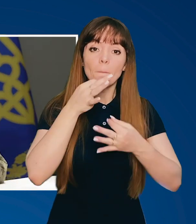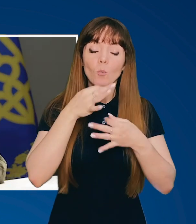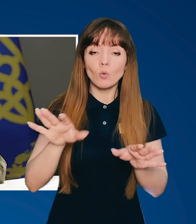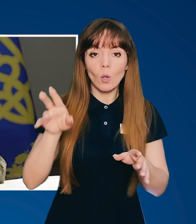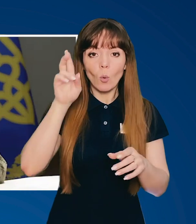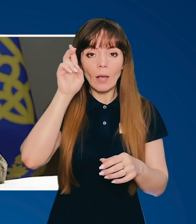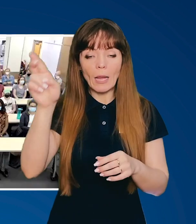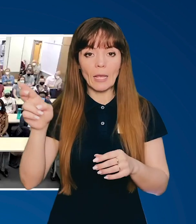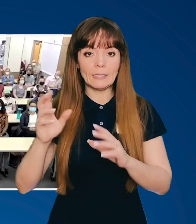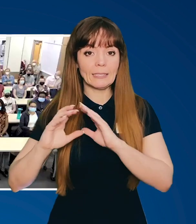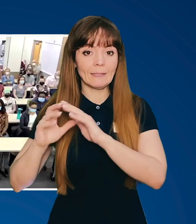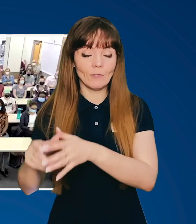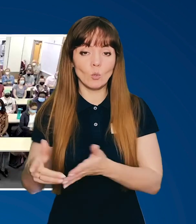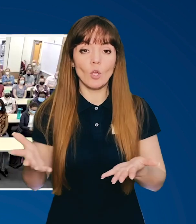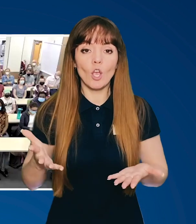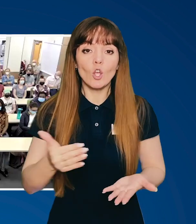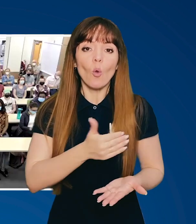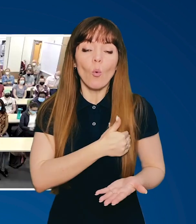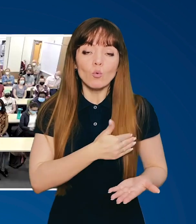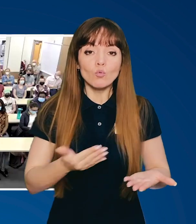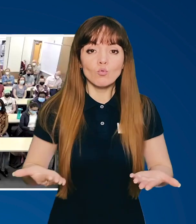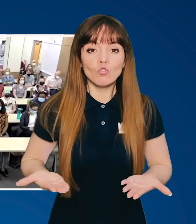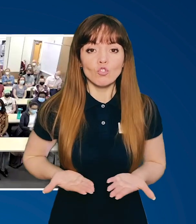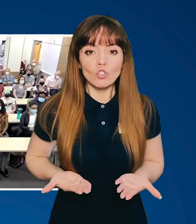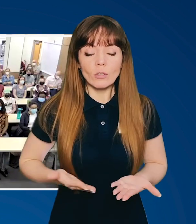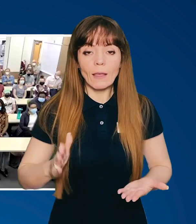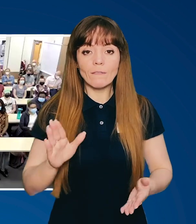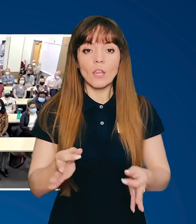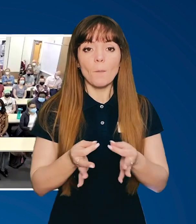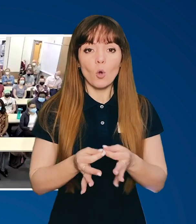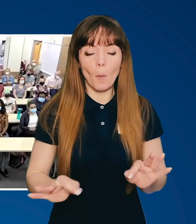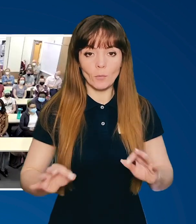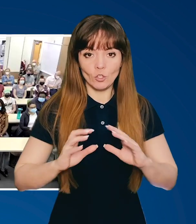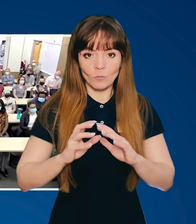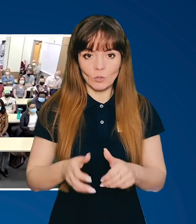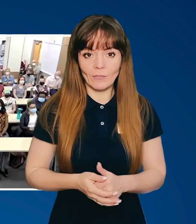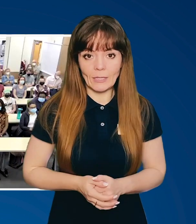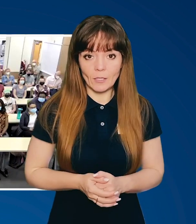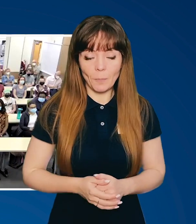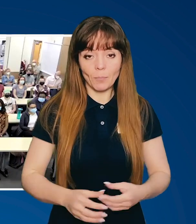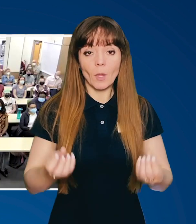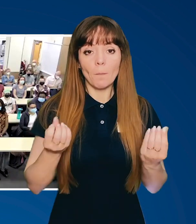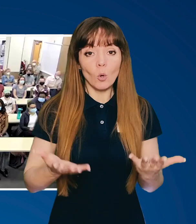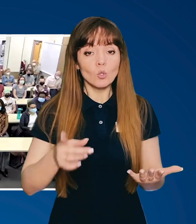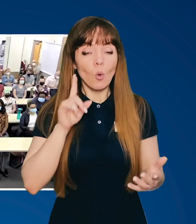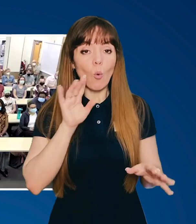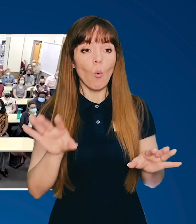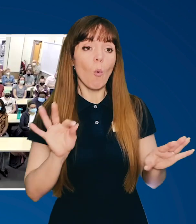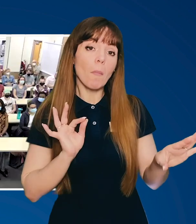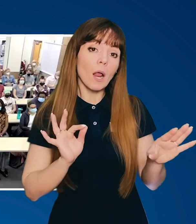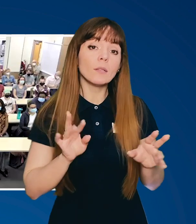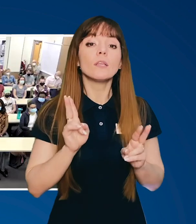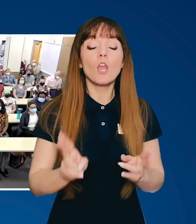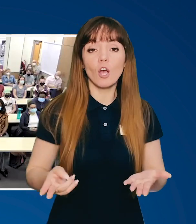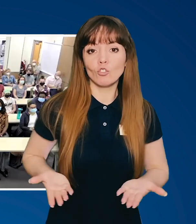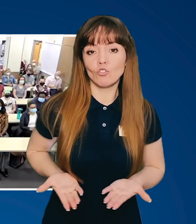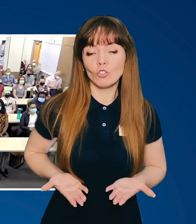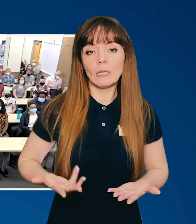будь-якій країні світу, які хочуть жити в демократичному світі. Просто обирати, як жити,